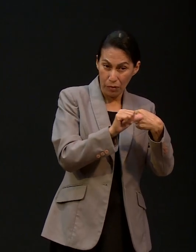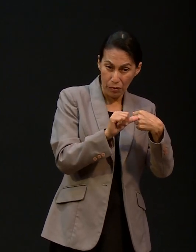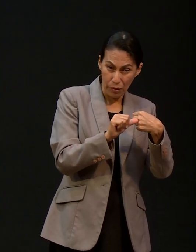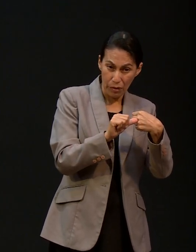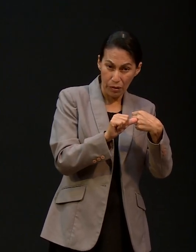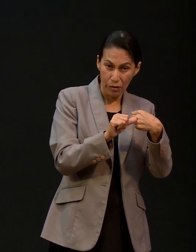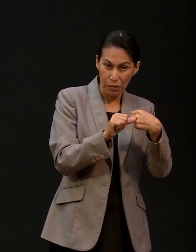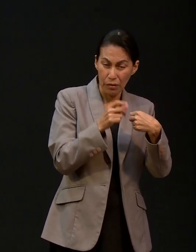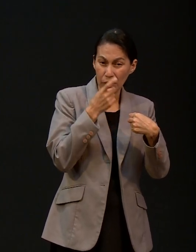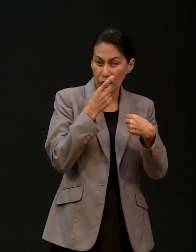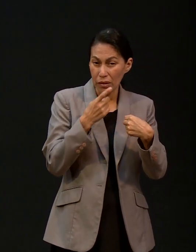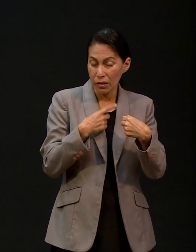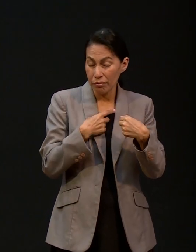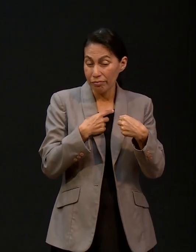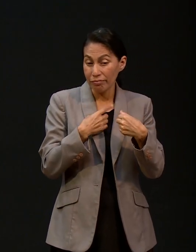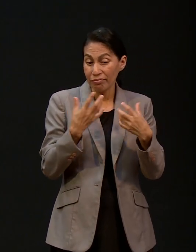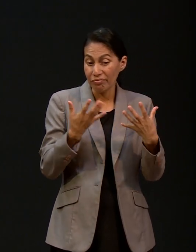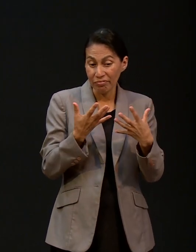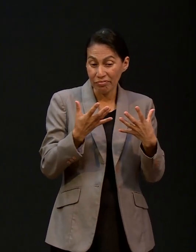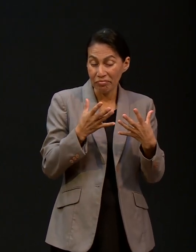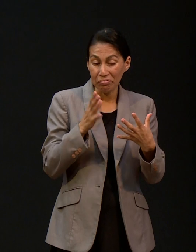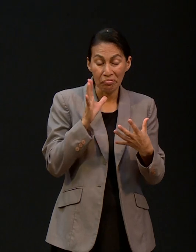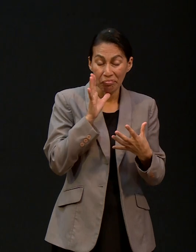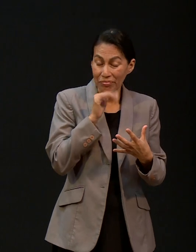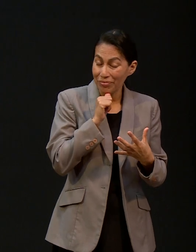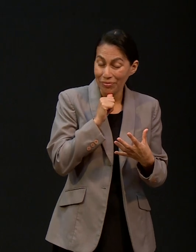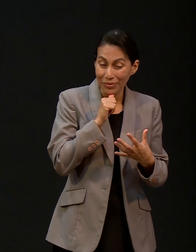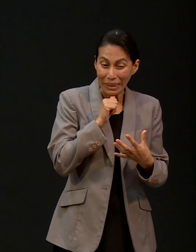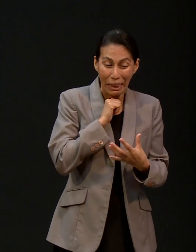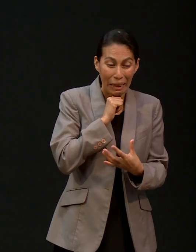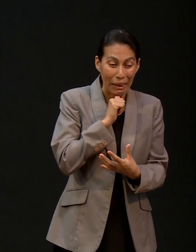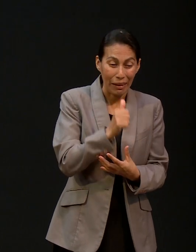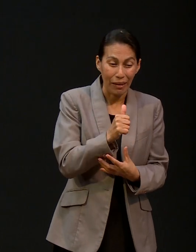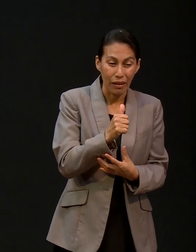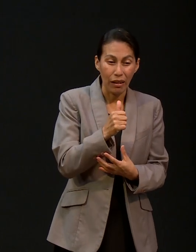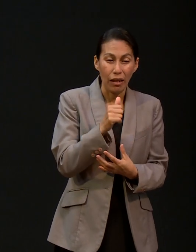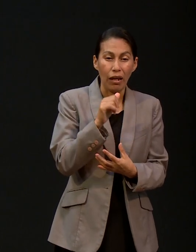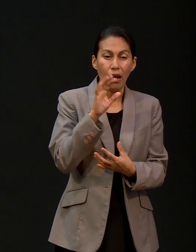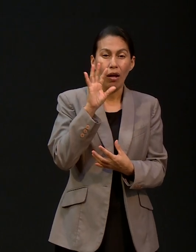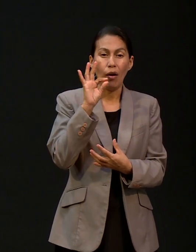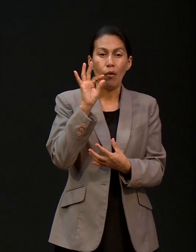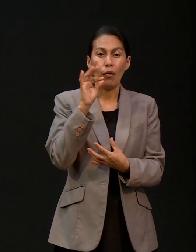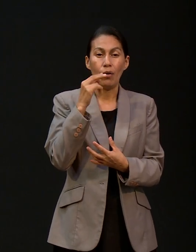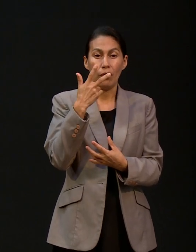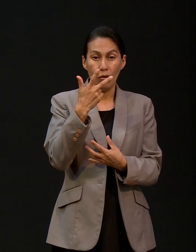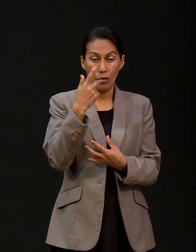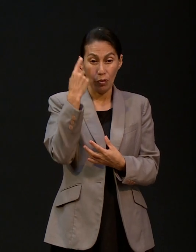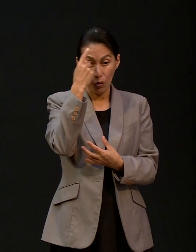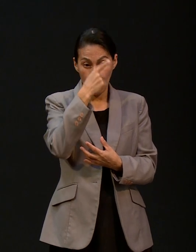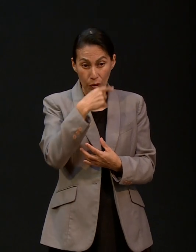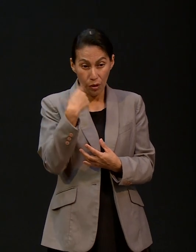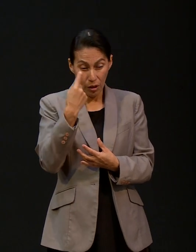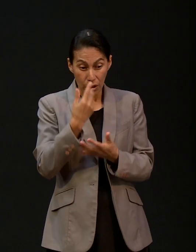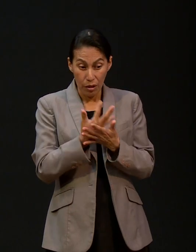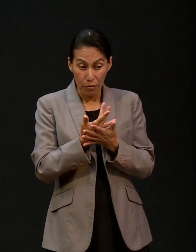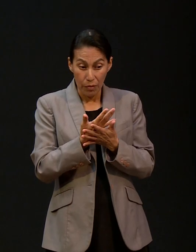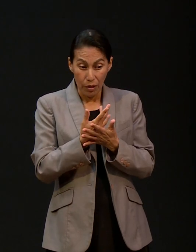nos dicen que no hay nada que hacer, que en el lapso de 48 horas iba... Sus